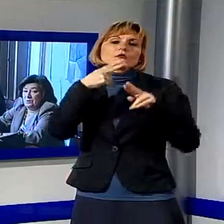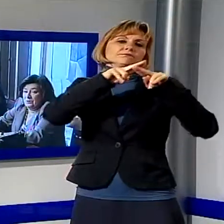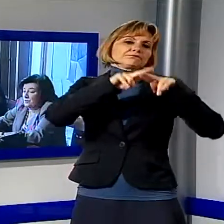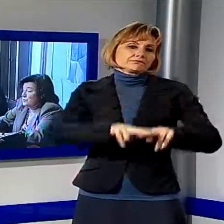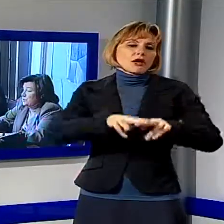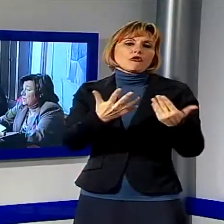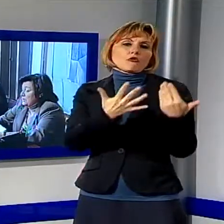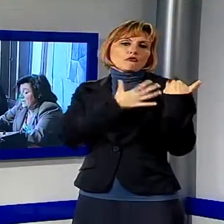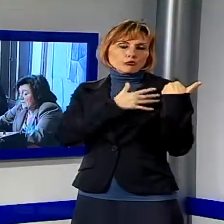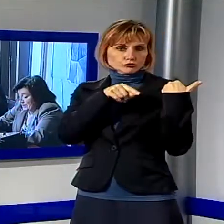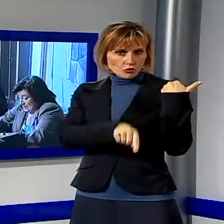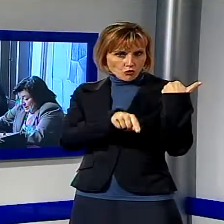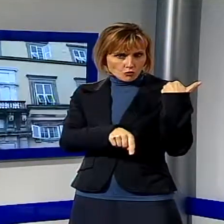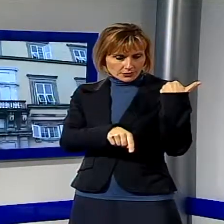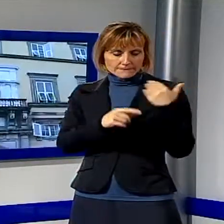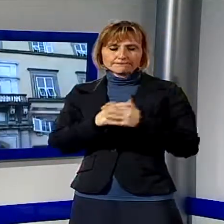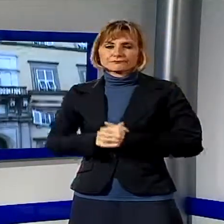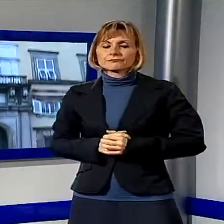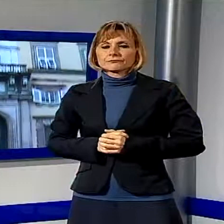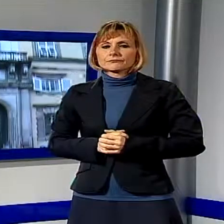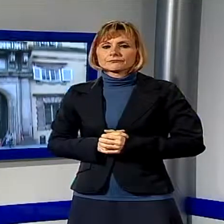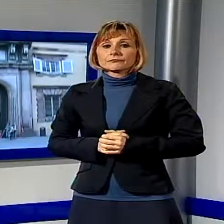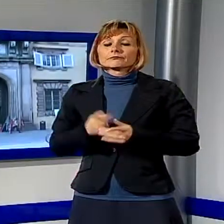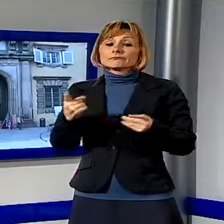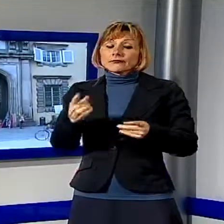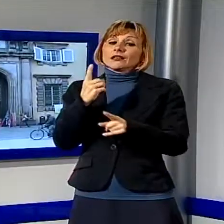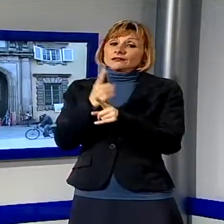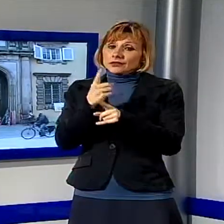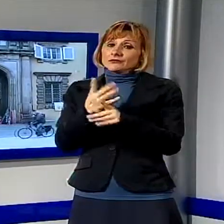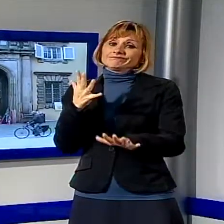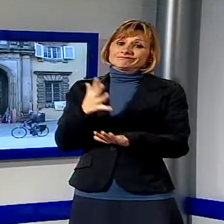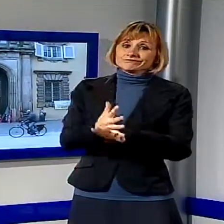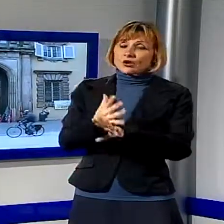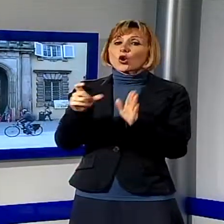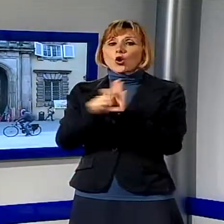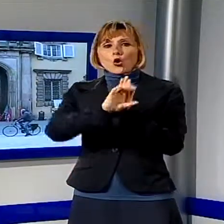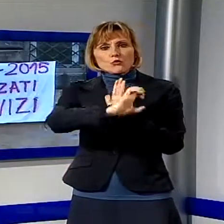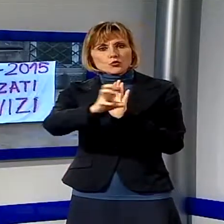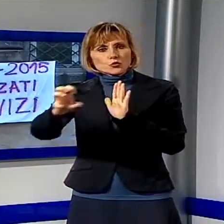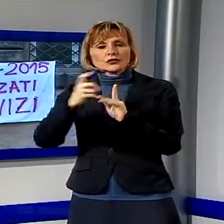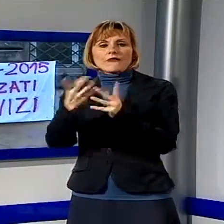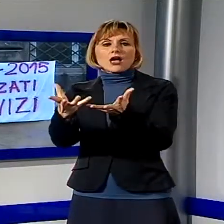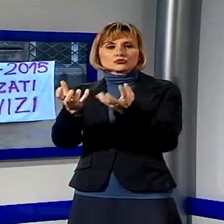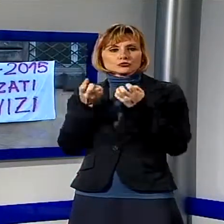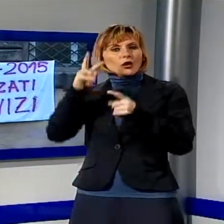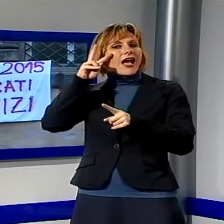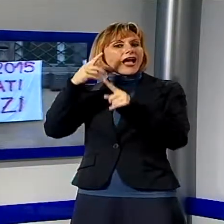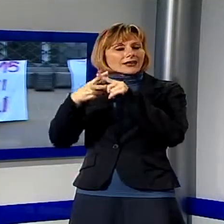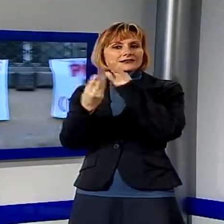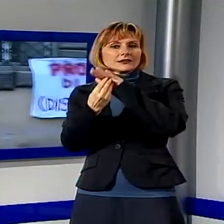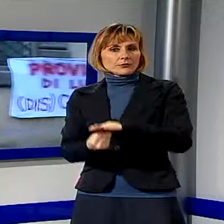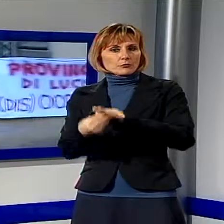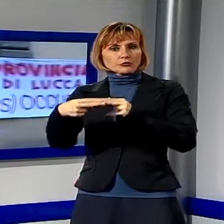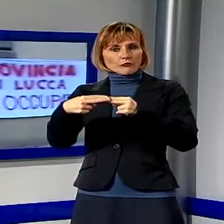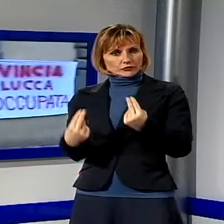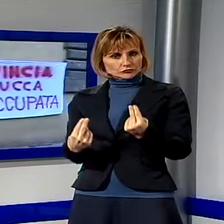esuberi che dovranno essere ricollocati in altri enti. Qui entrano in gioco i comuni che dovranno assumere gli ex dipendenti provinciali a seconda